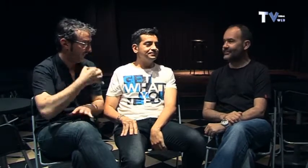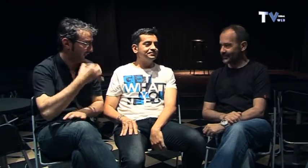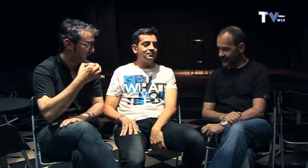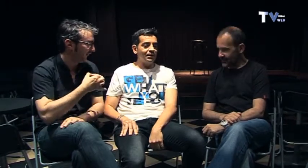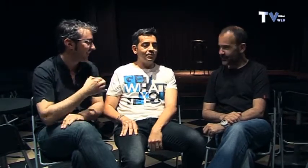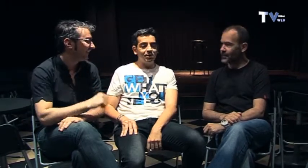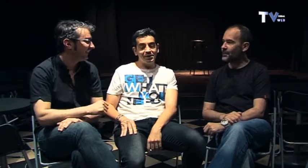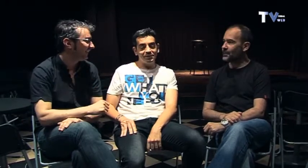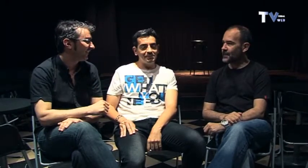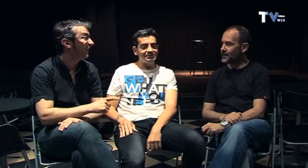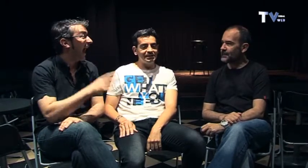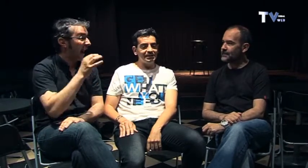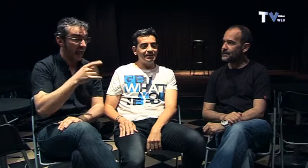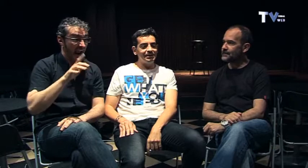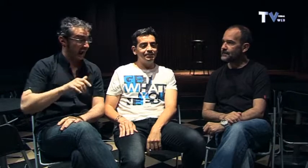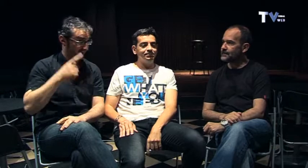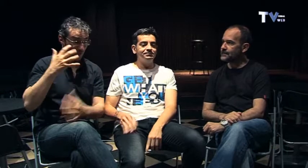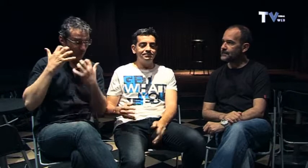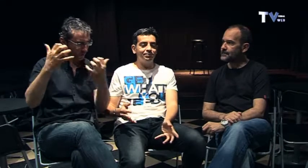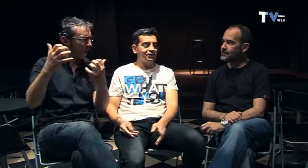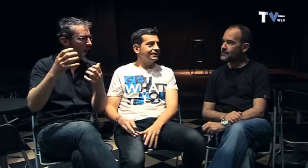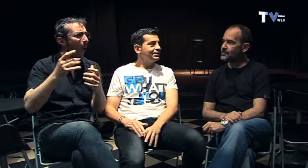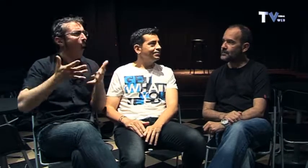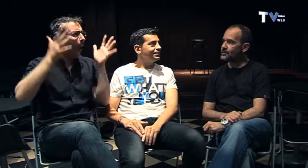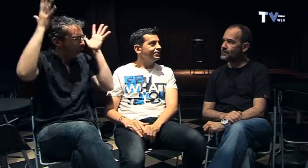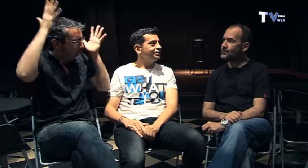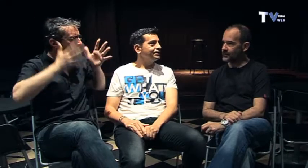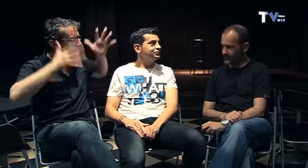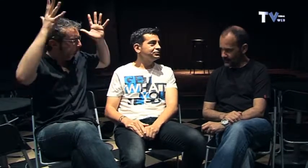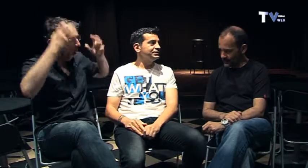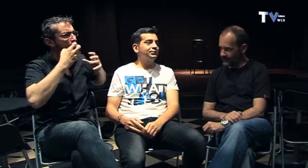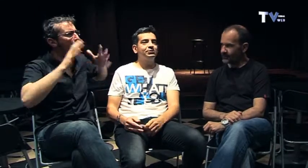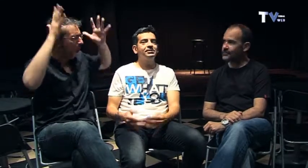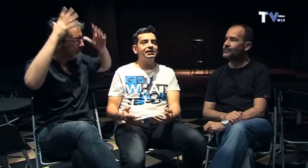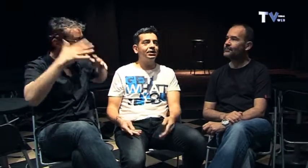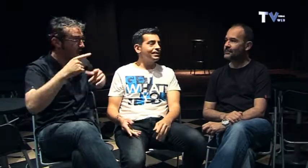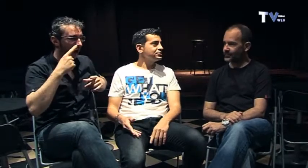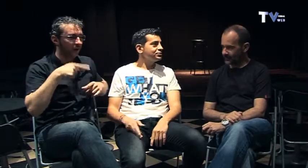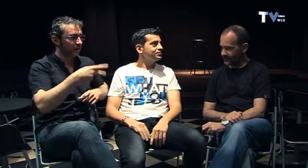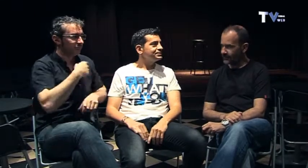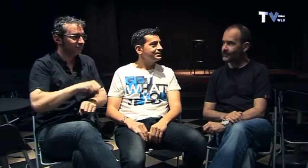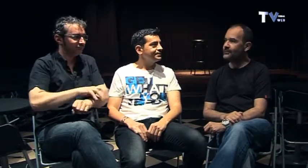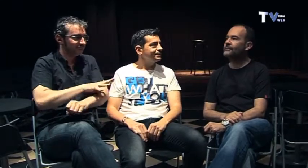hubo una ovación bastante potente del público y nos hizo ver que lo habíamos hecho bastante bien